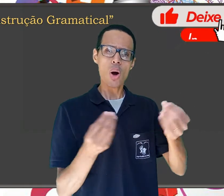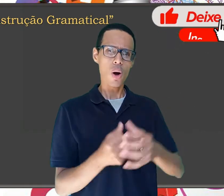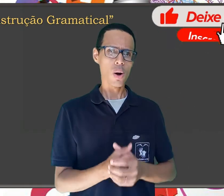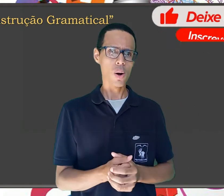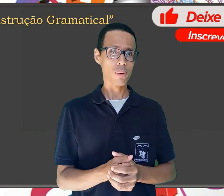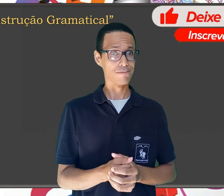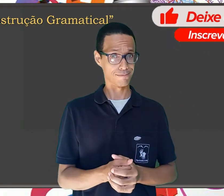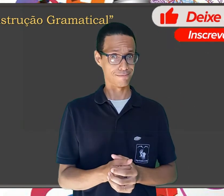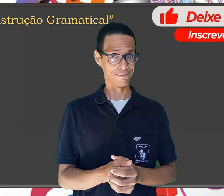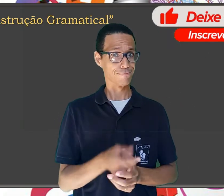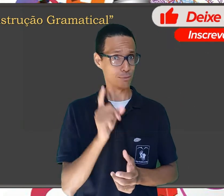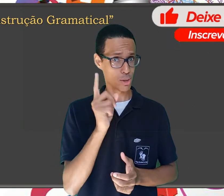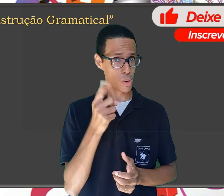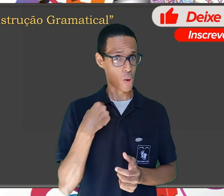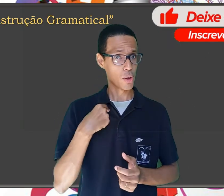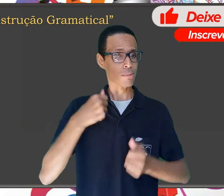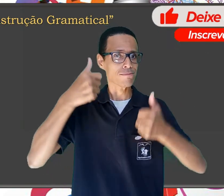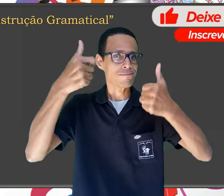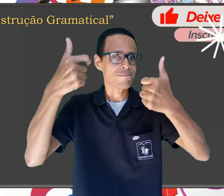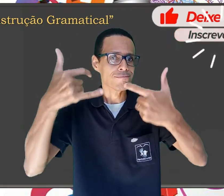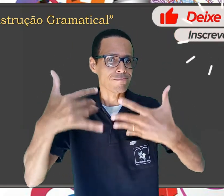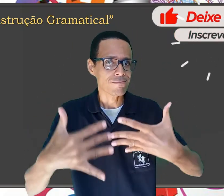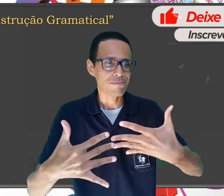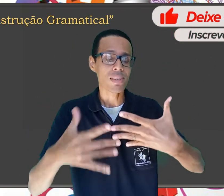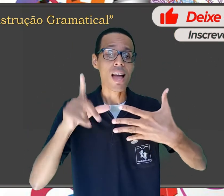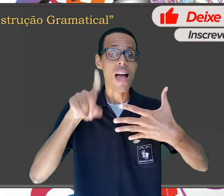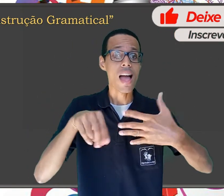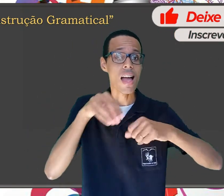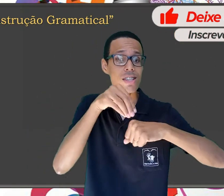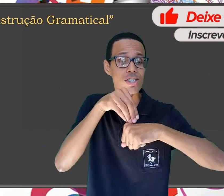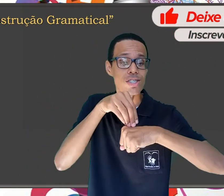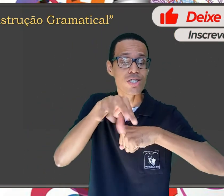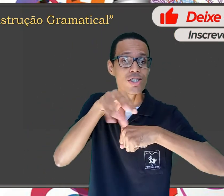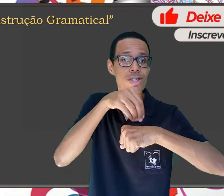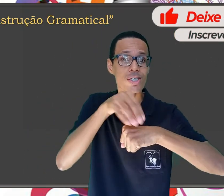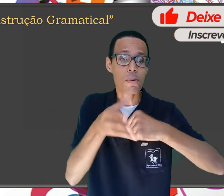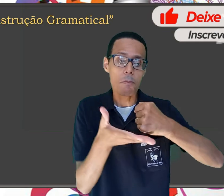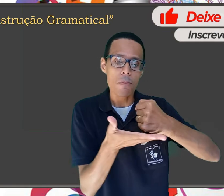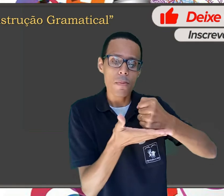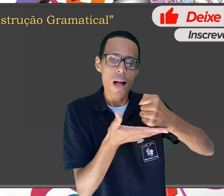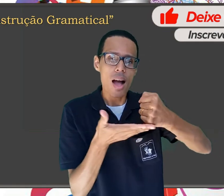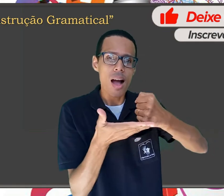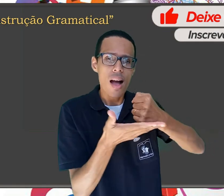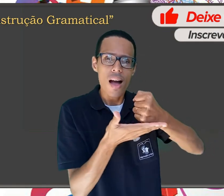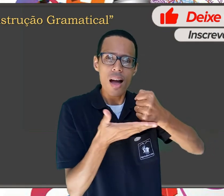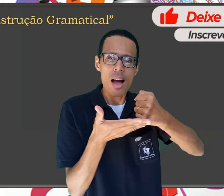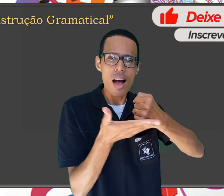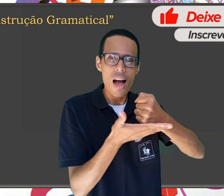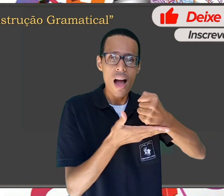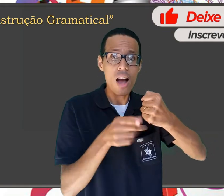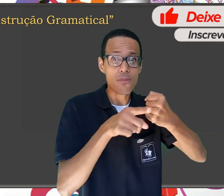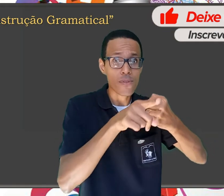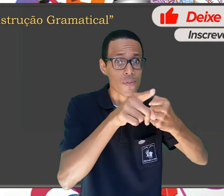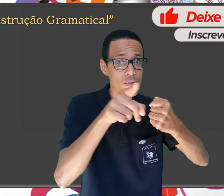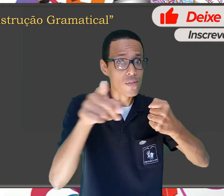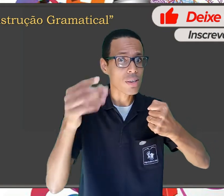Atenção! O que irei passar é apenas um exemplo básico para terem noção